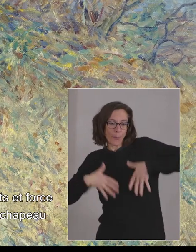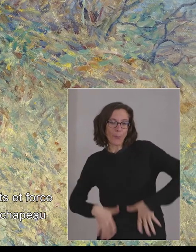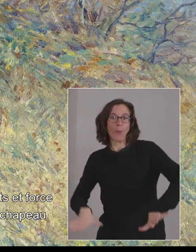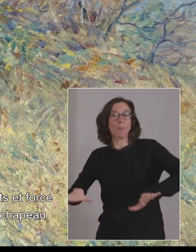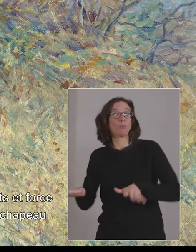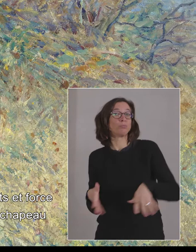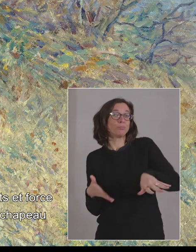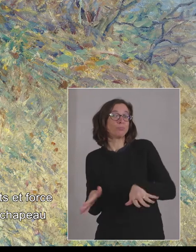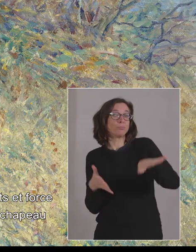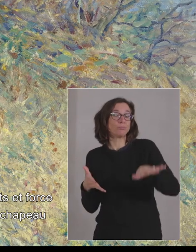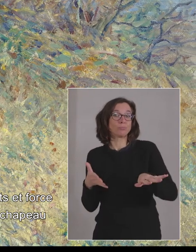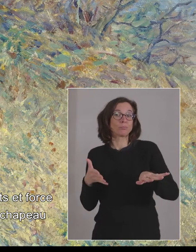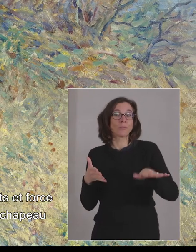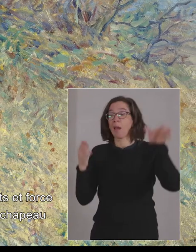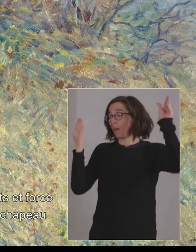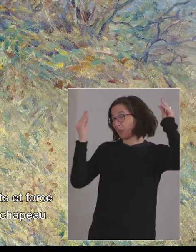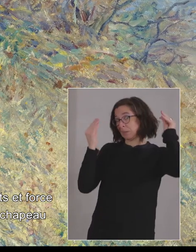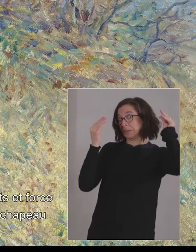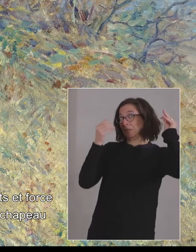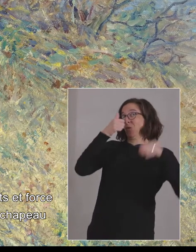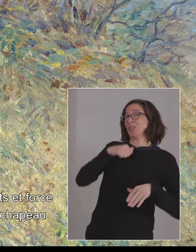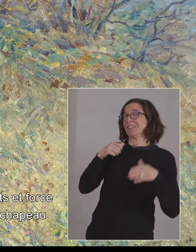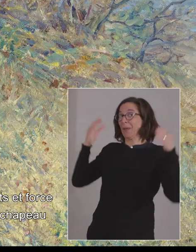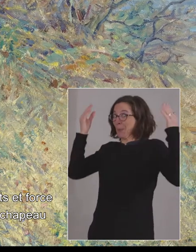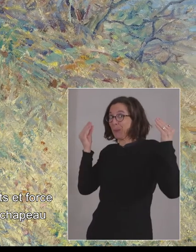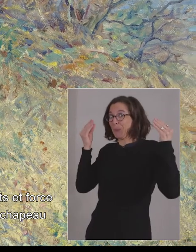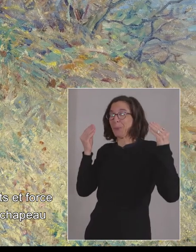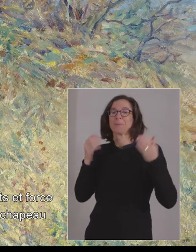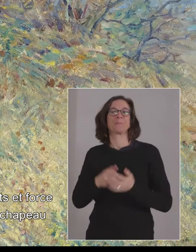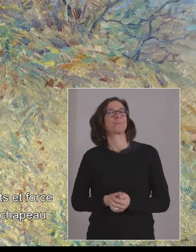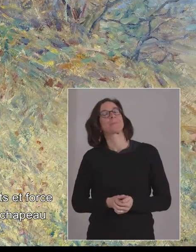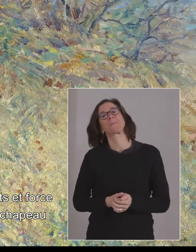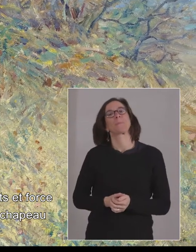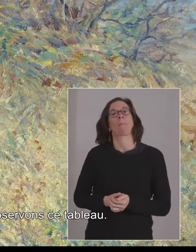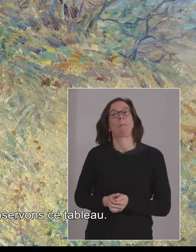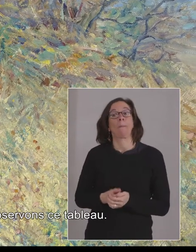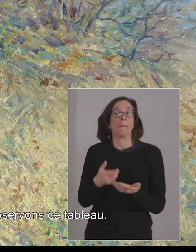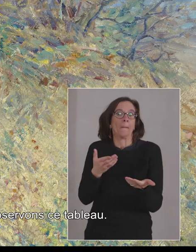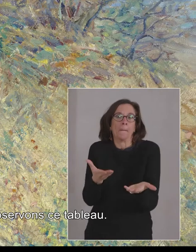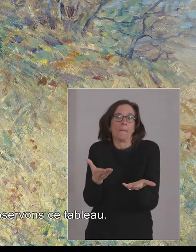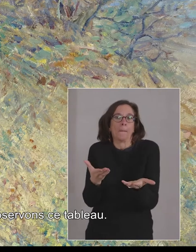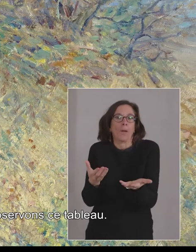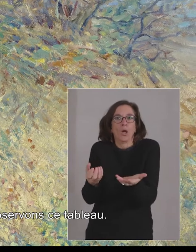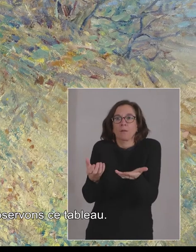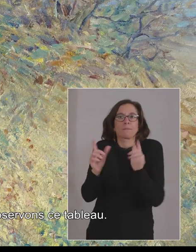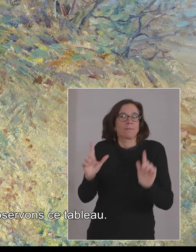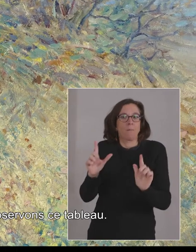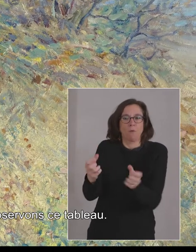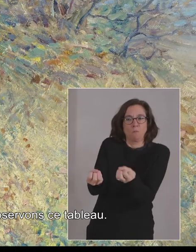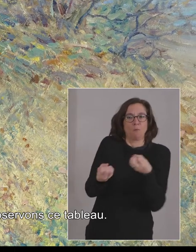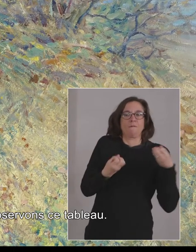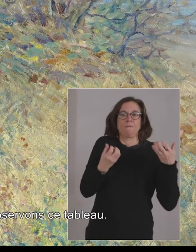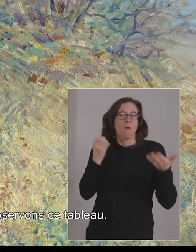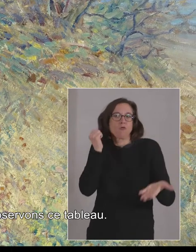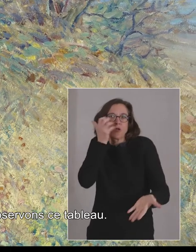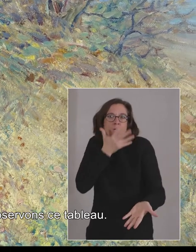personnages à maintenir leur chapeau. Nos sens sont donc sollicités quand nous observons ce tableau.